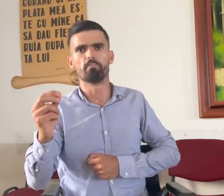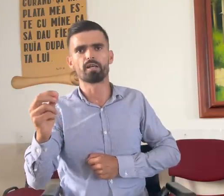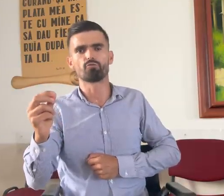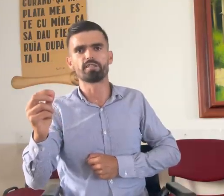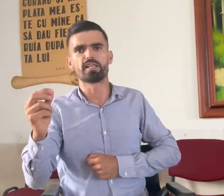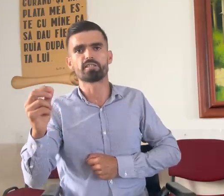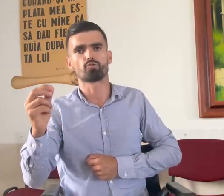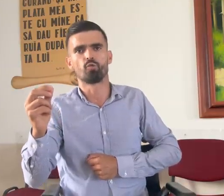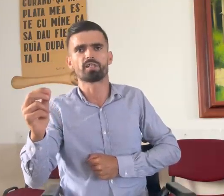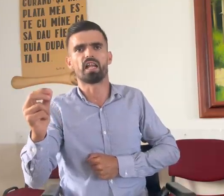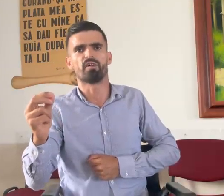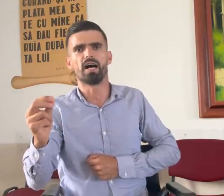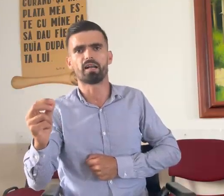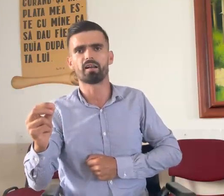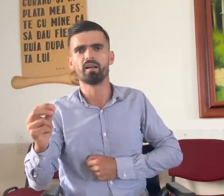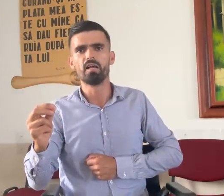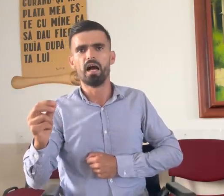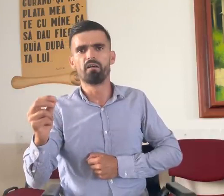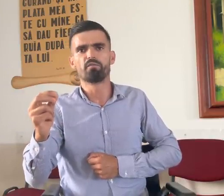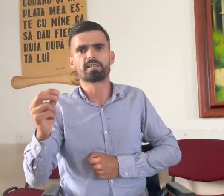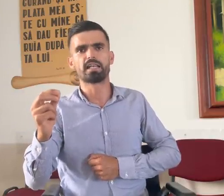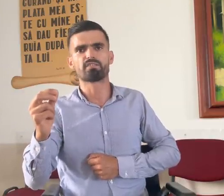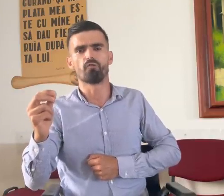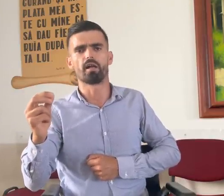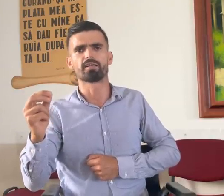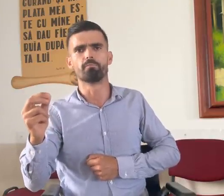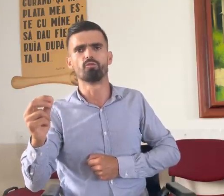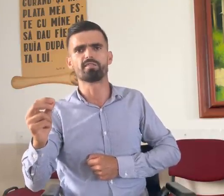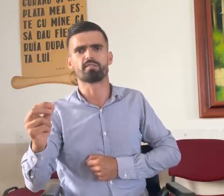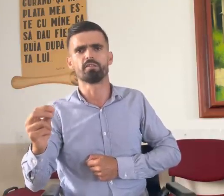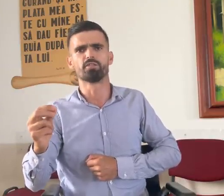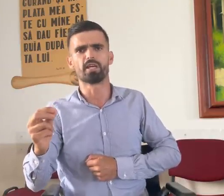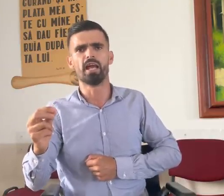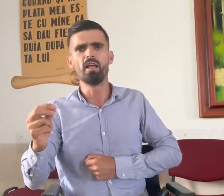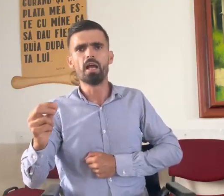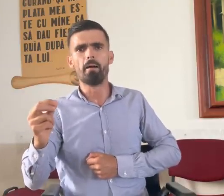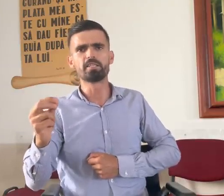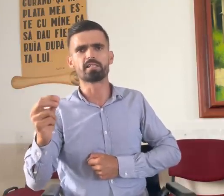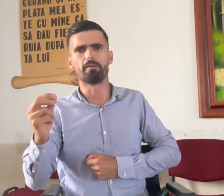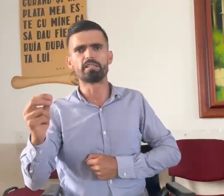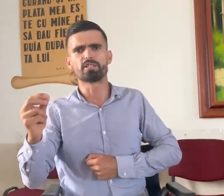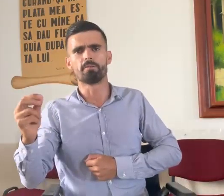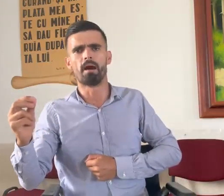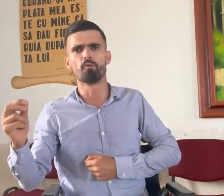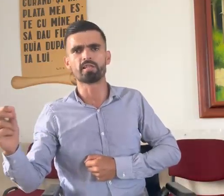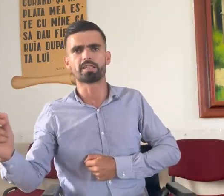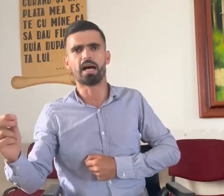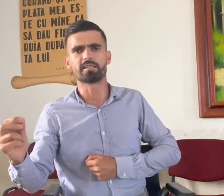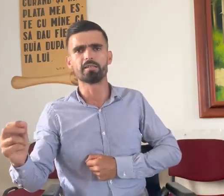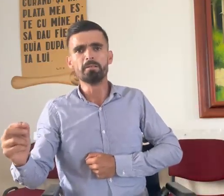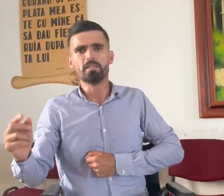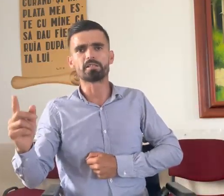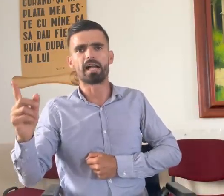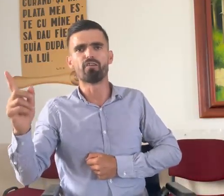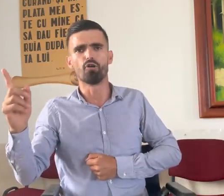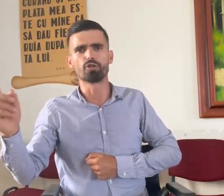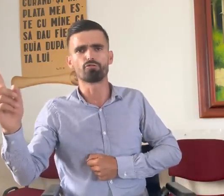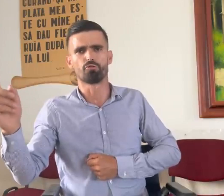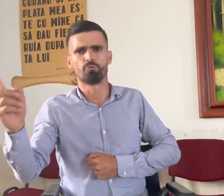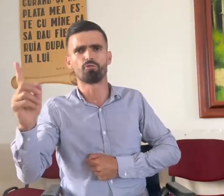mărturisesc cu un călvar, am vărsat foarte mult sânge, am slăbit și m-am uscat, dar a fost unul